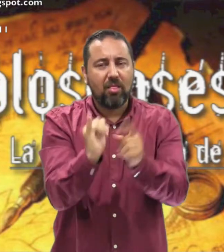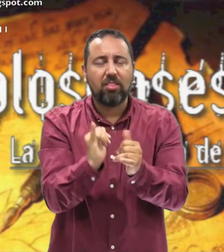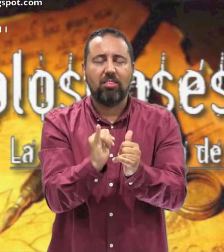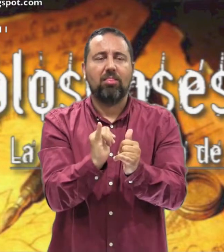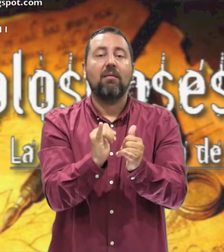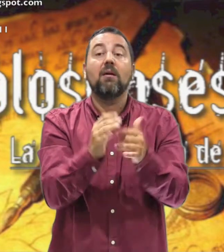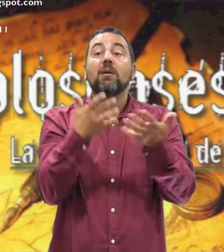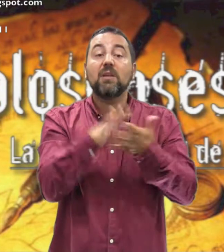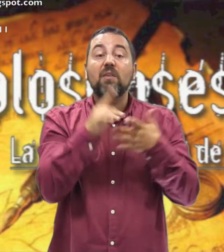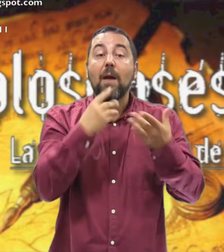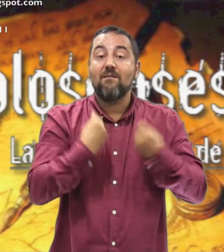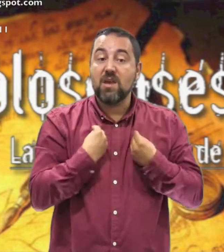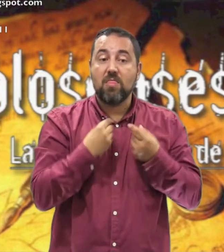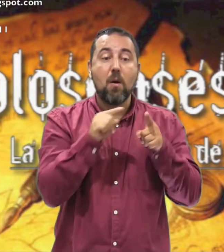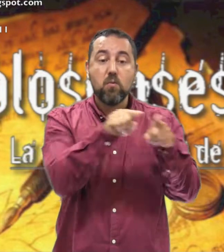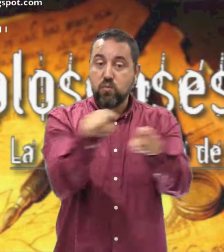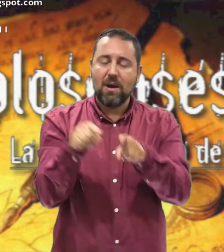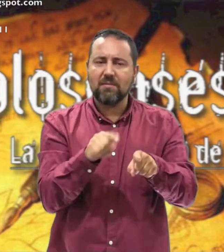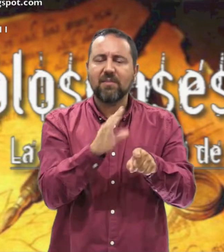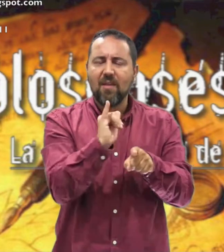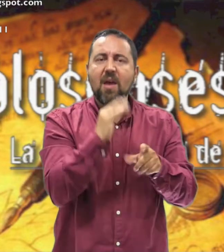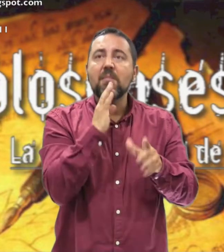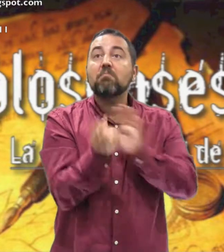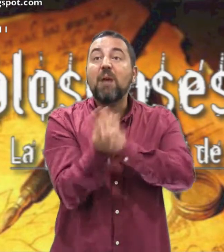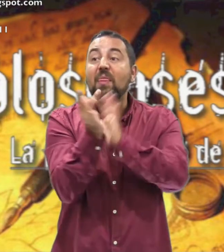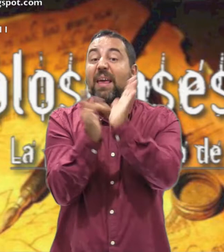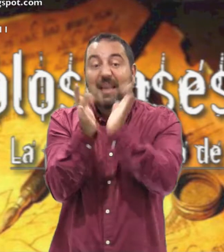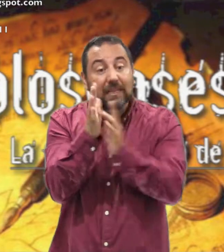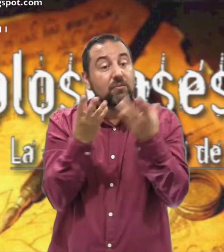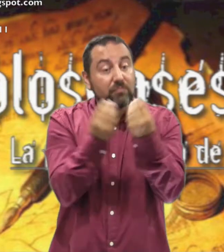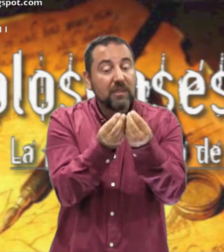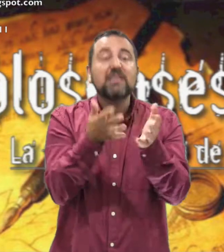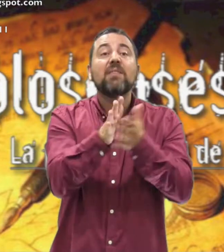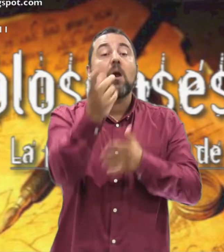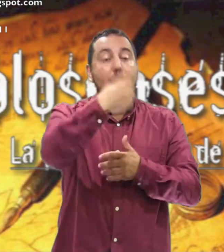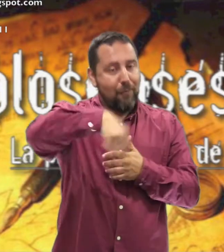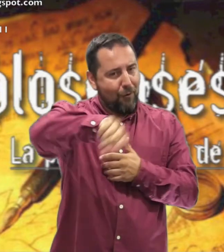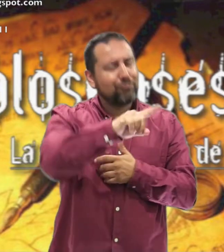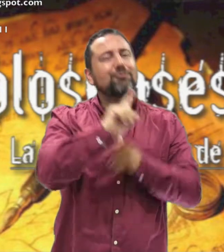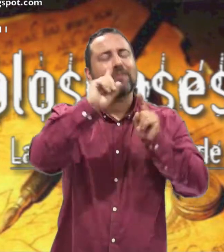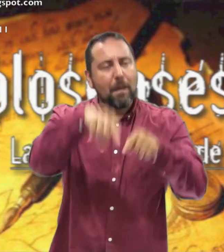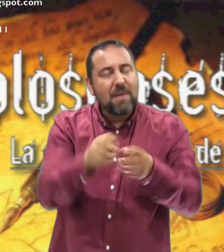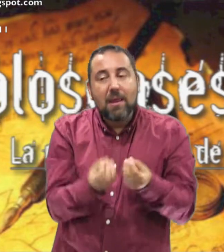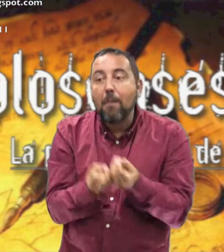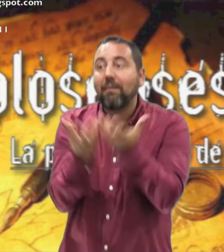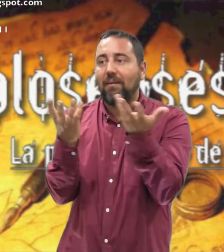Cristo Escondida en Dios Cuando Aparezca Cristo Vida vuestra